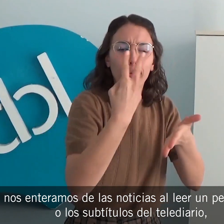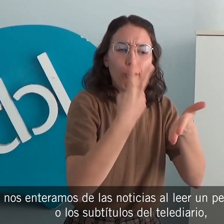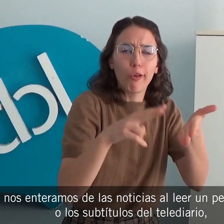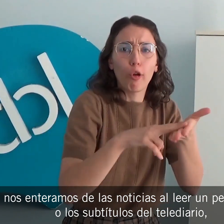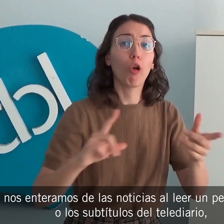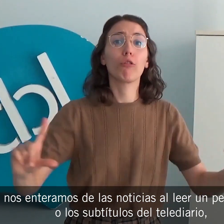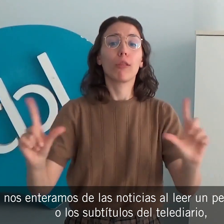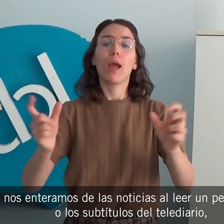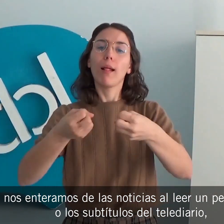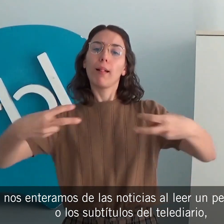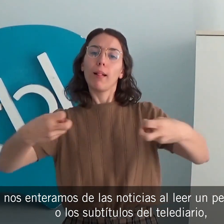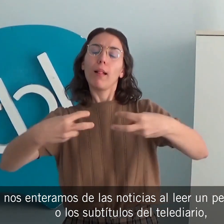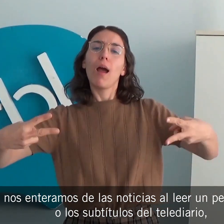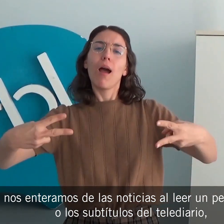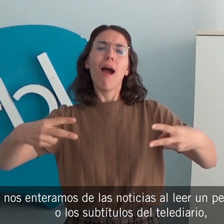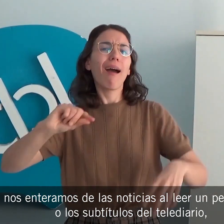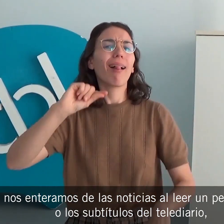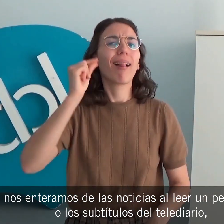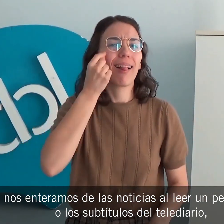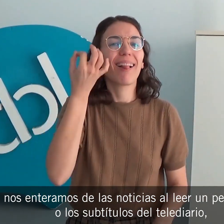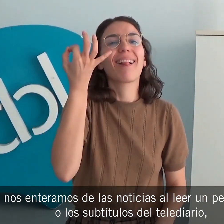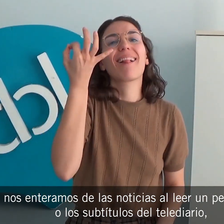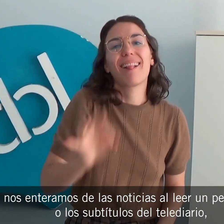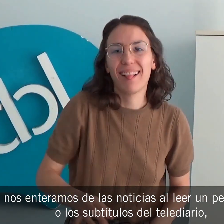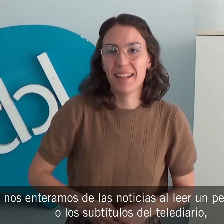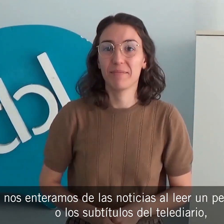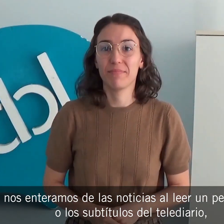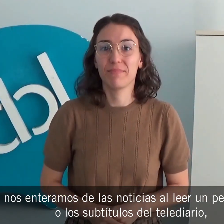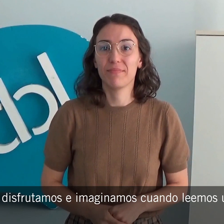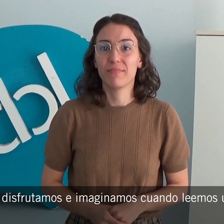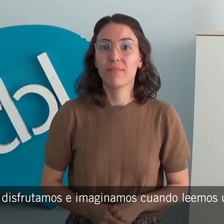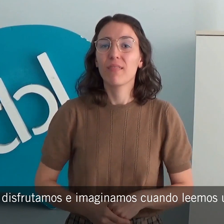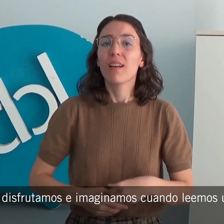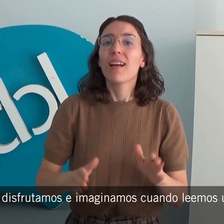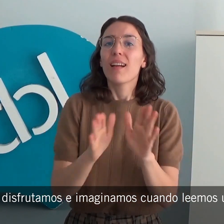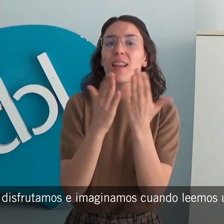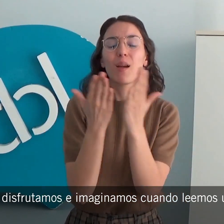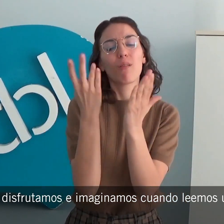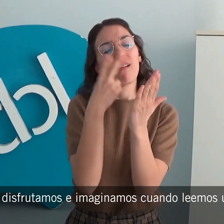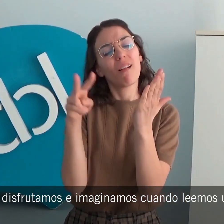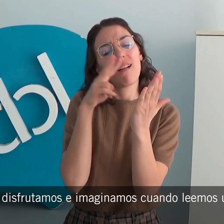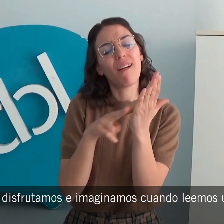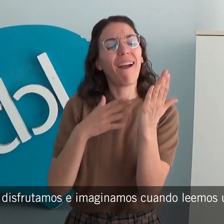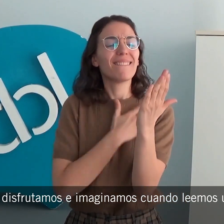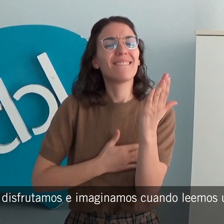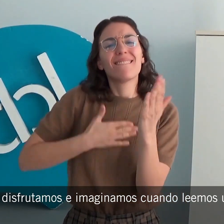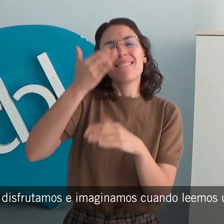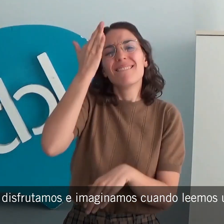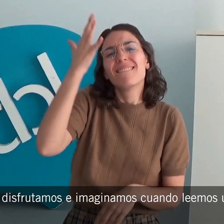periódico o incluso los subtítulos del telediario. Disfrutamos e imaginamos cuando leemos un